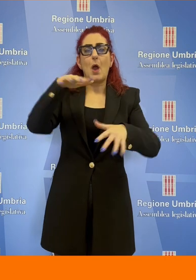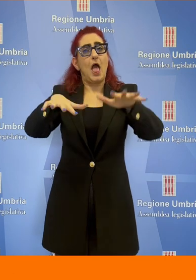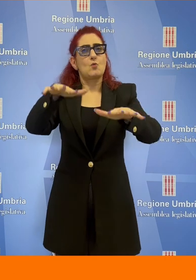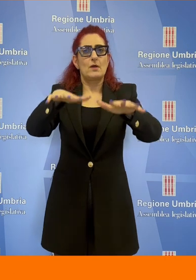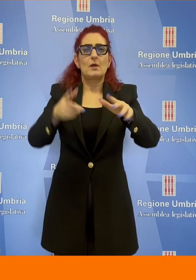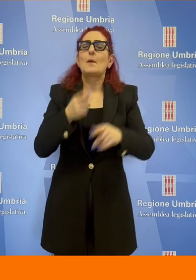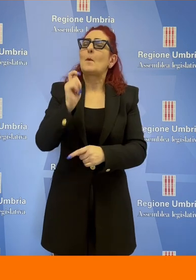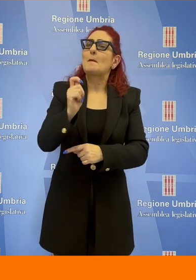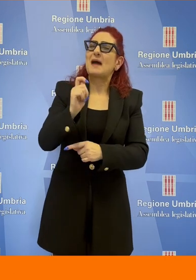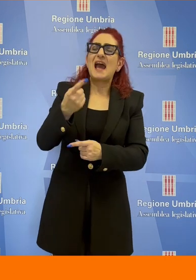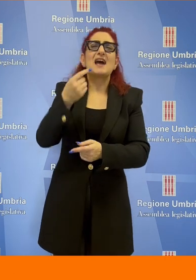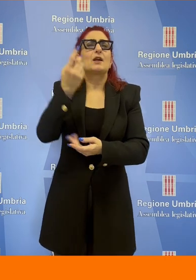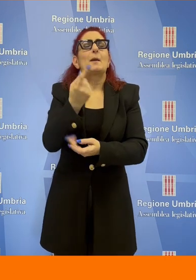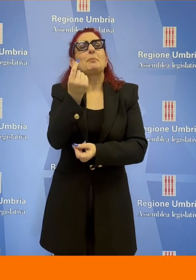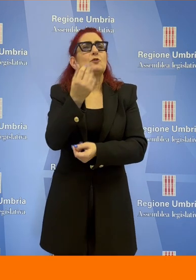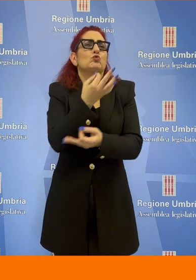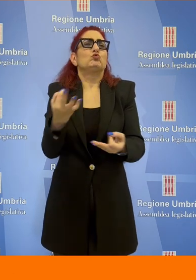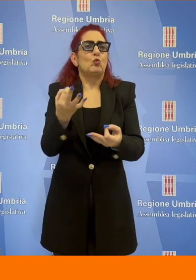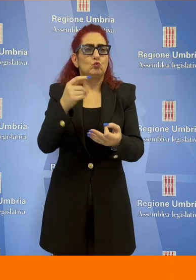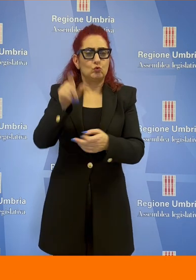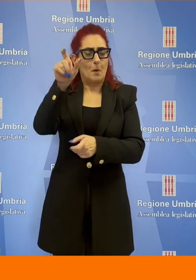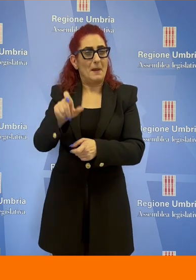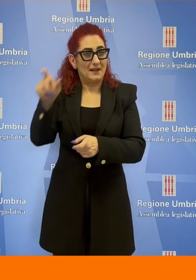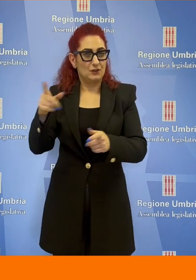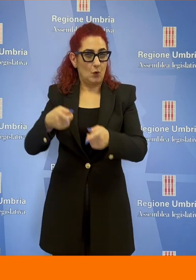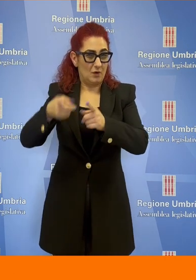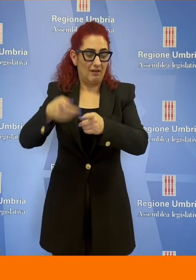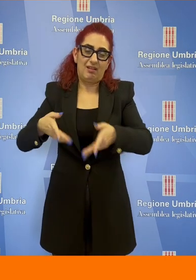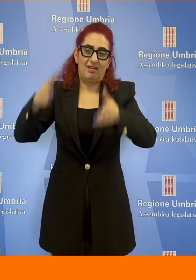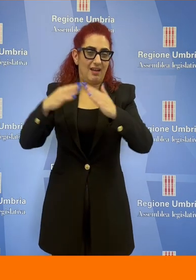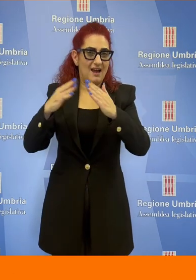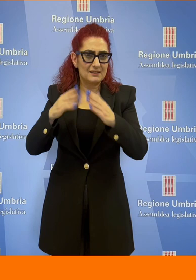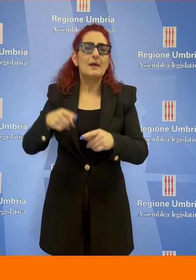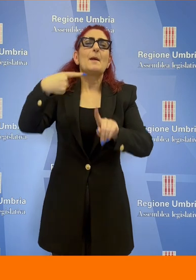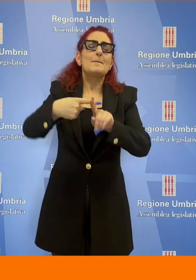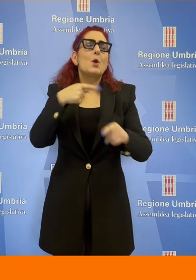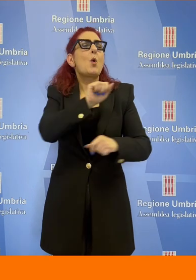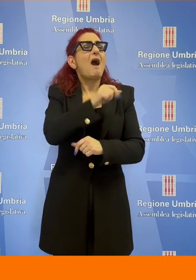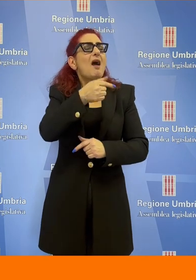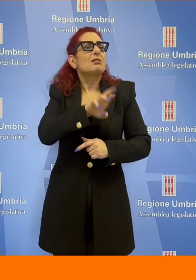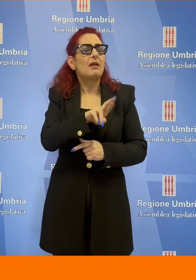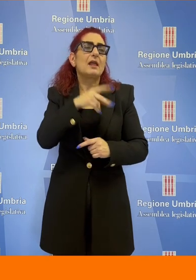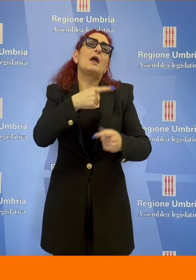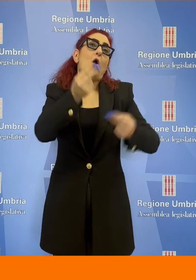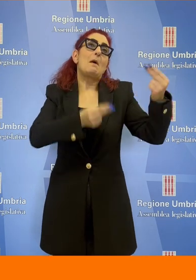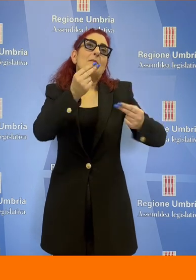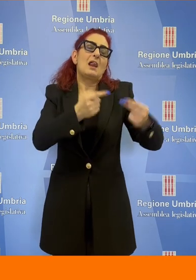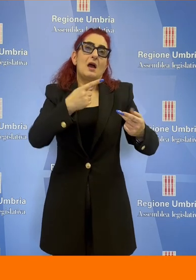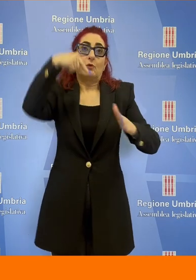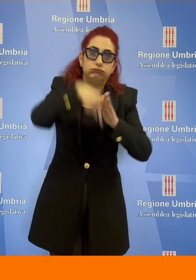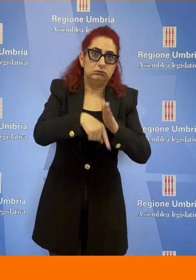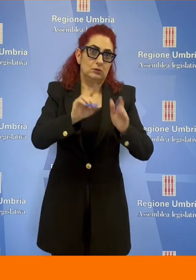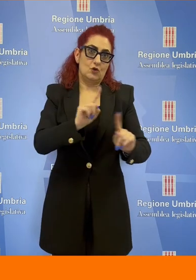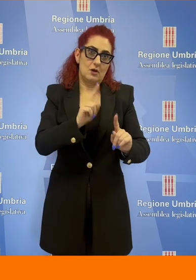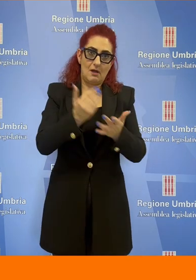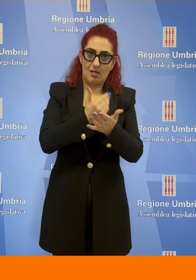pagare il giusto prezzo agli assegnatari, garantendo al tempo stesso all'Agenzia regionale per l'edilizia residenziale, la sostenibilità del proprio